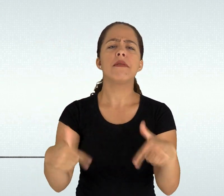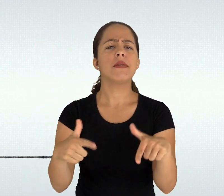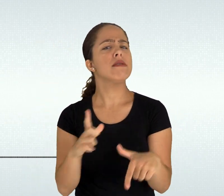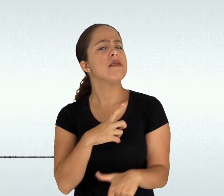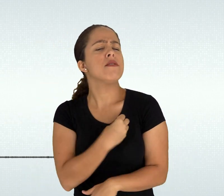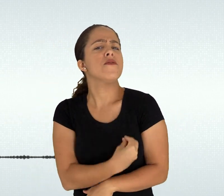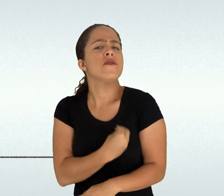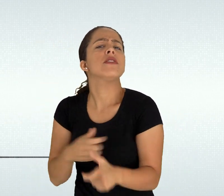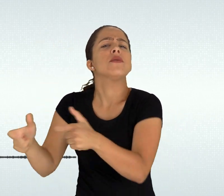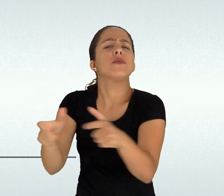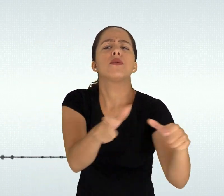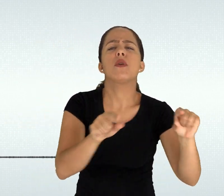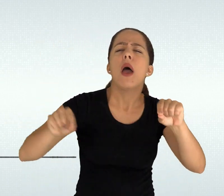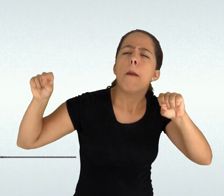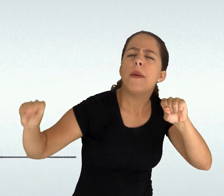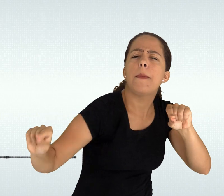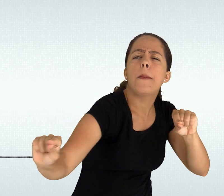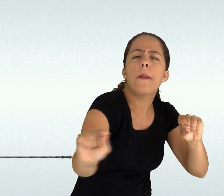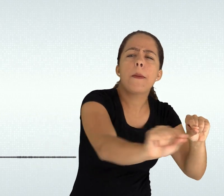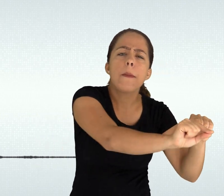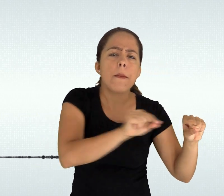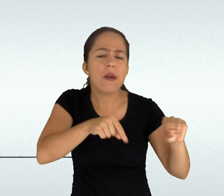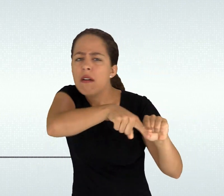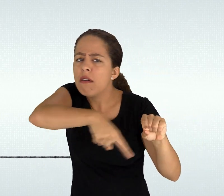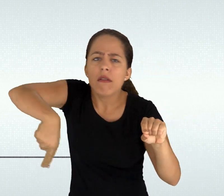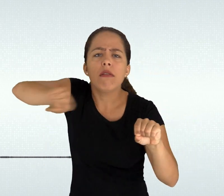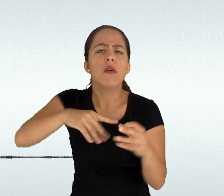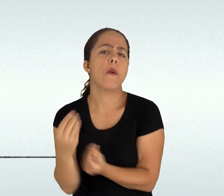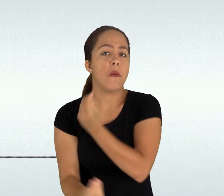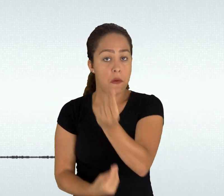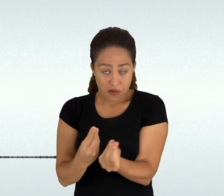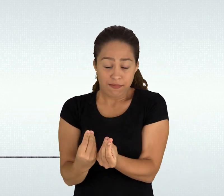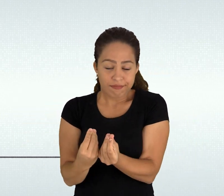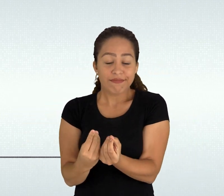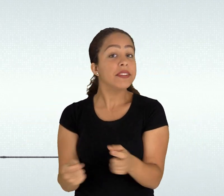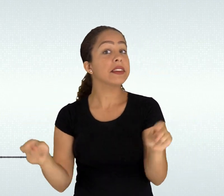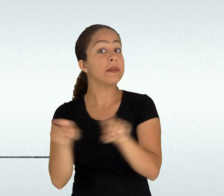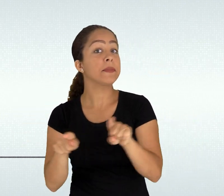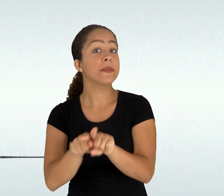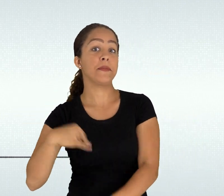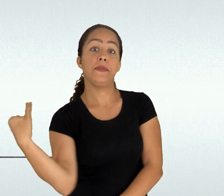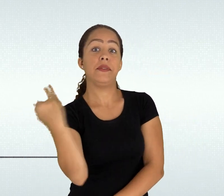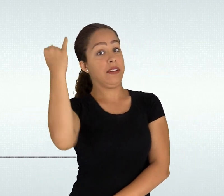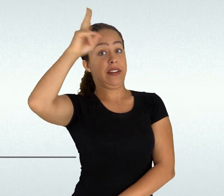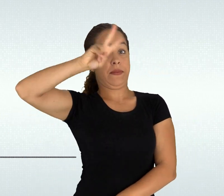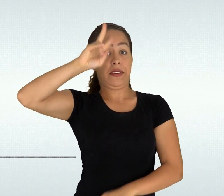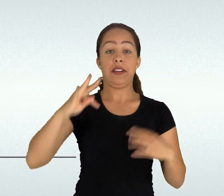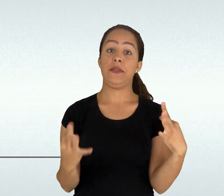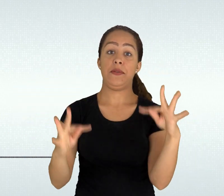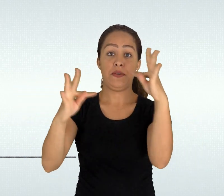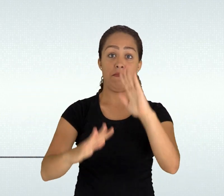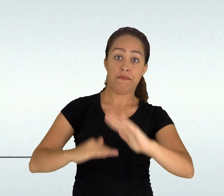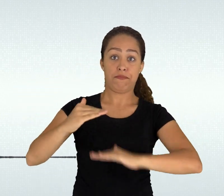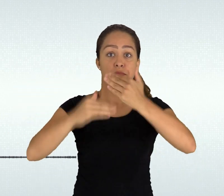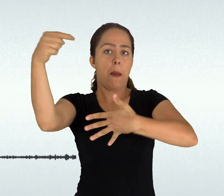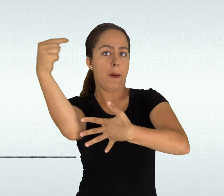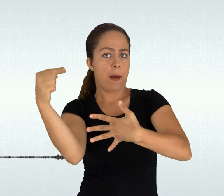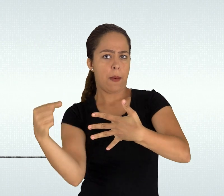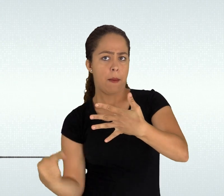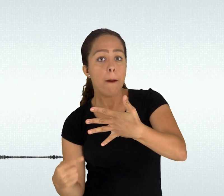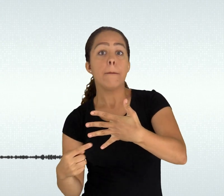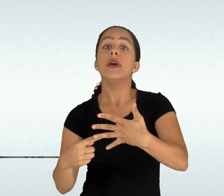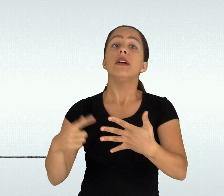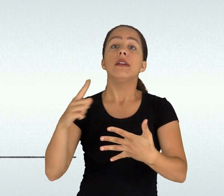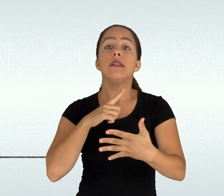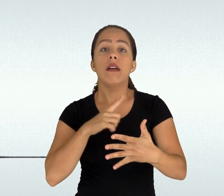o aprendizado específico dos conhecimentos necessários ao exercício de uma profissão técnica. E é